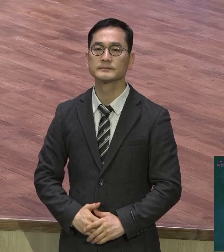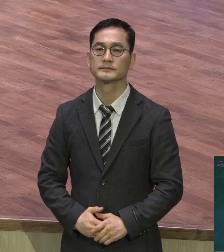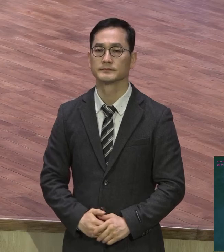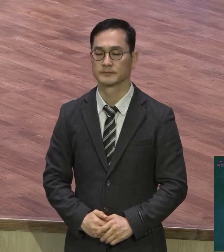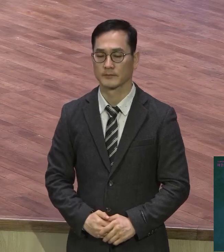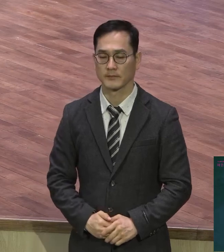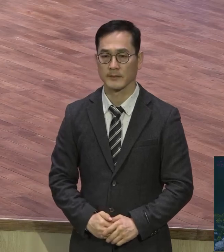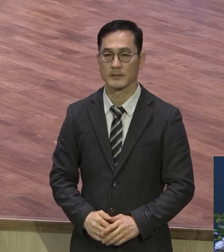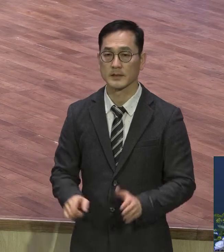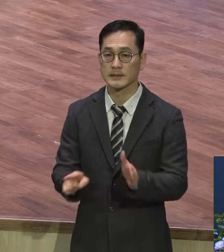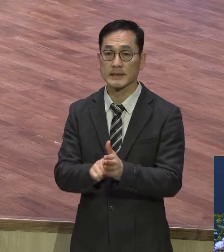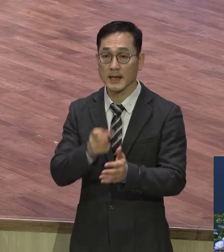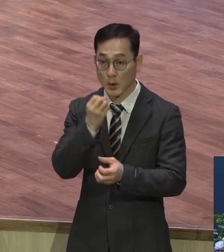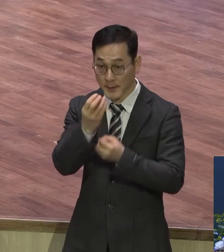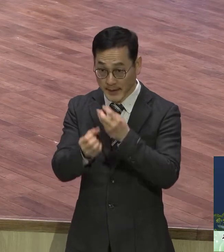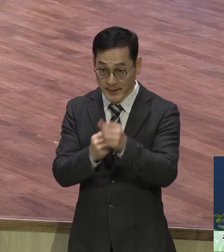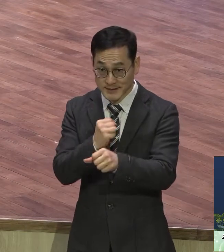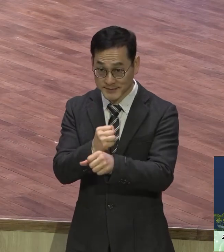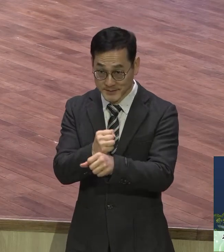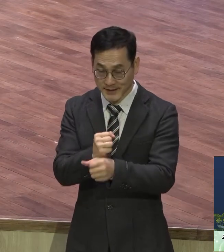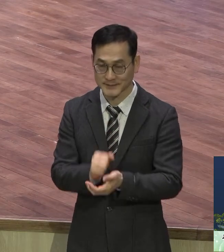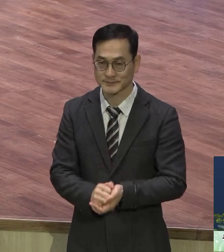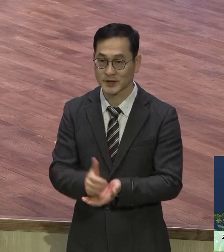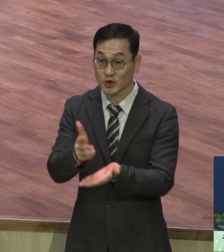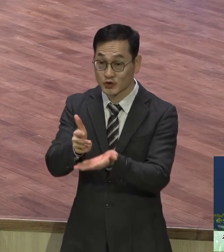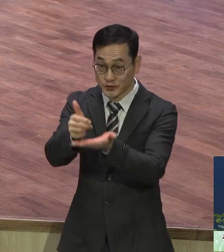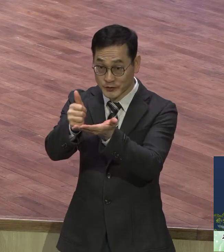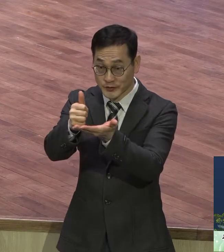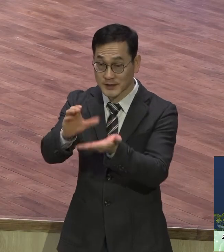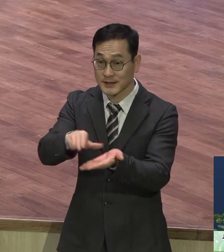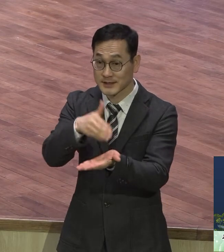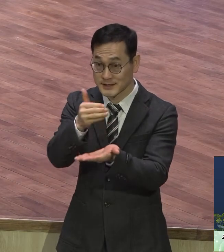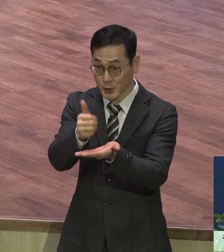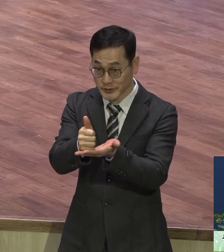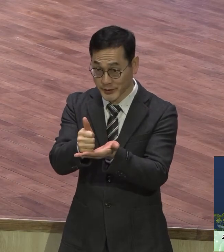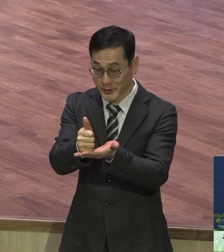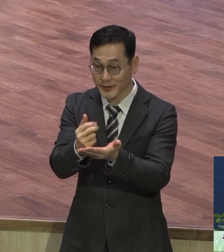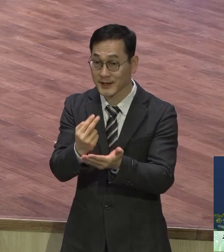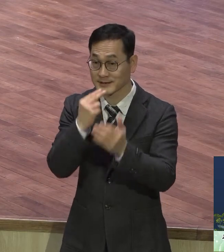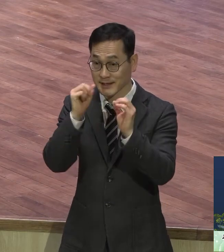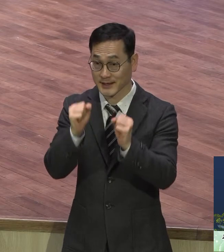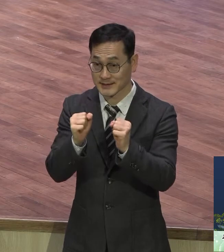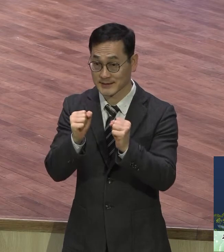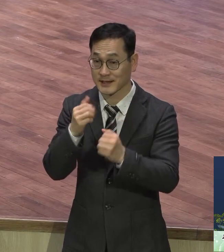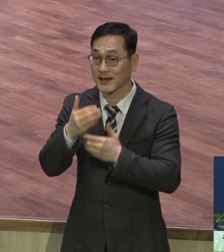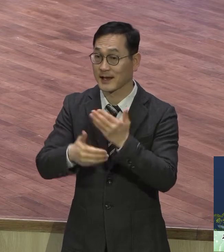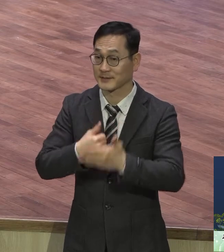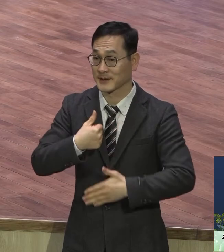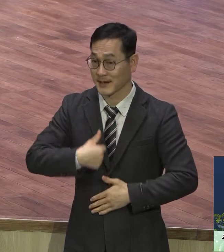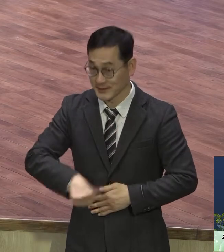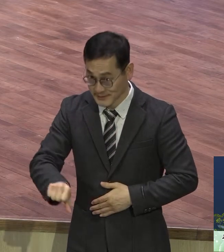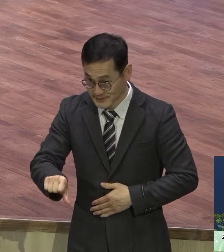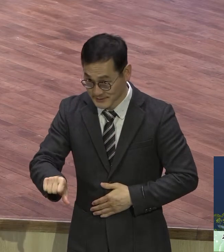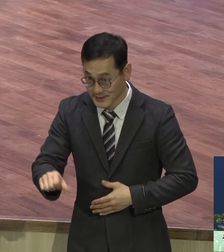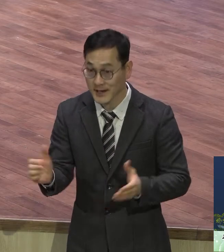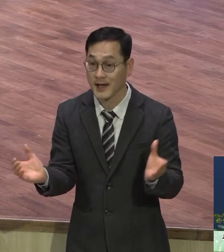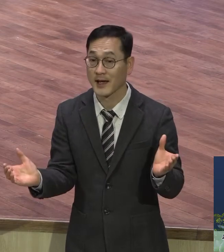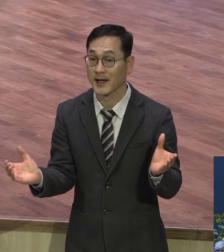참고백합니다. 주는 그리스도시오 살아계신 하나님의 아들이십니다. 아멘. 우리